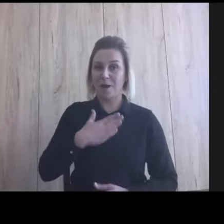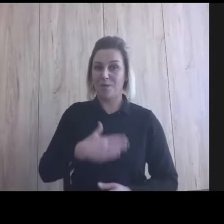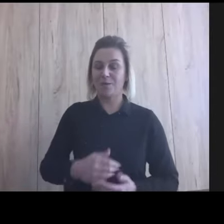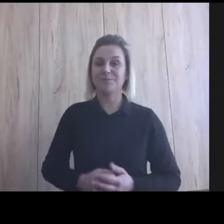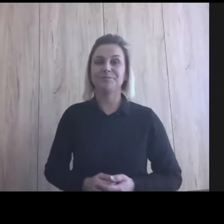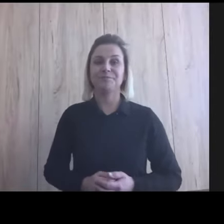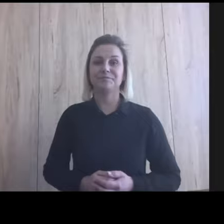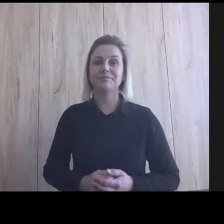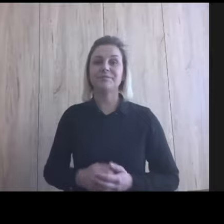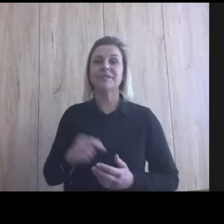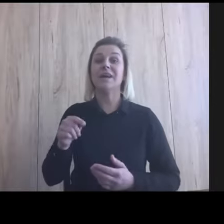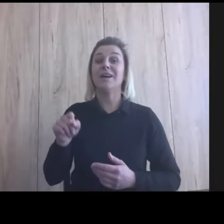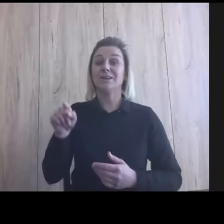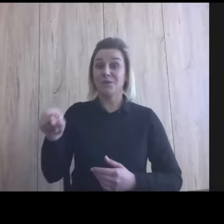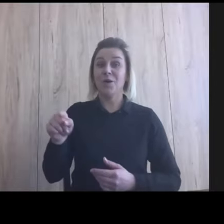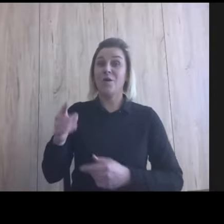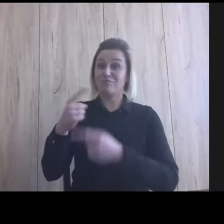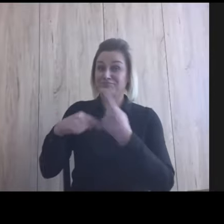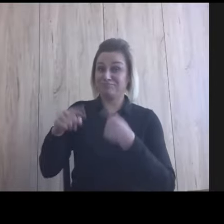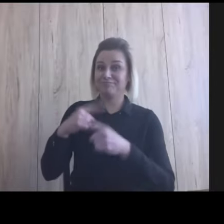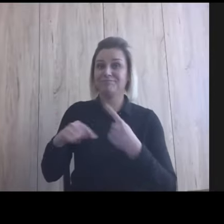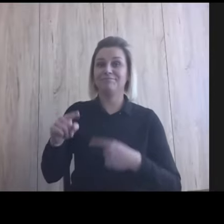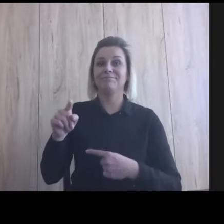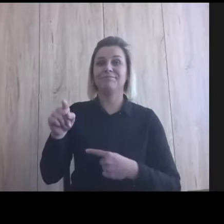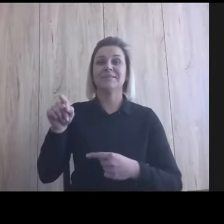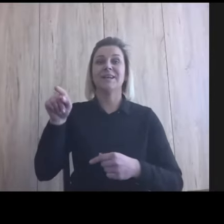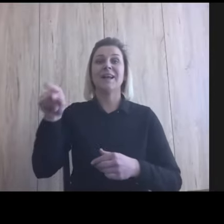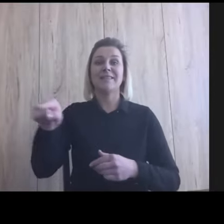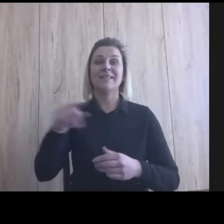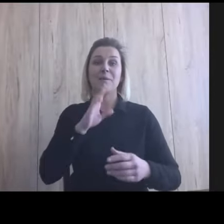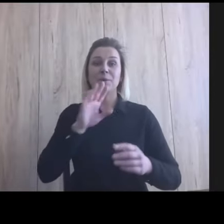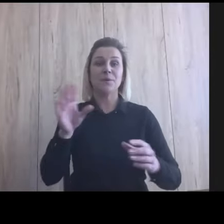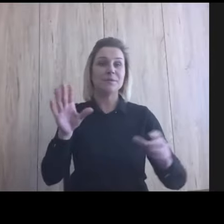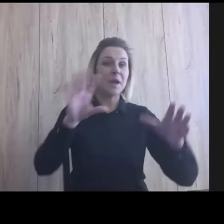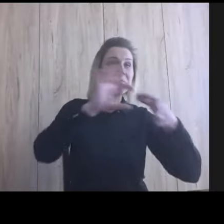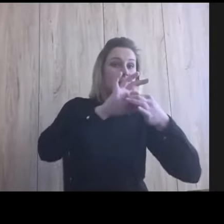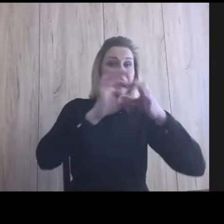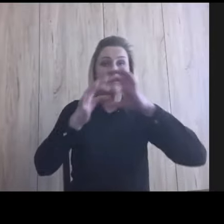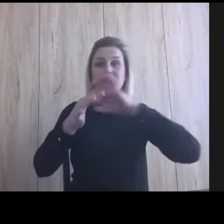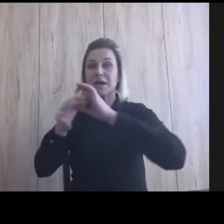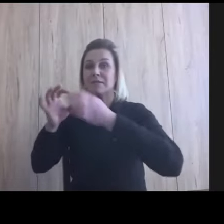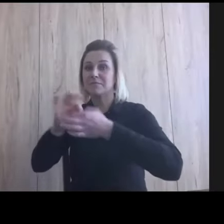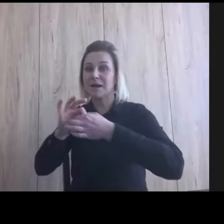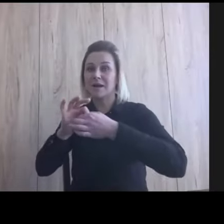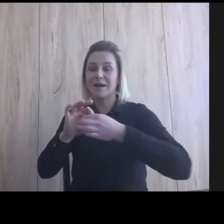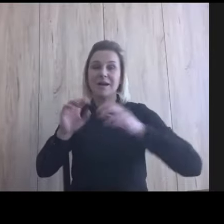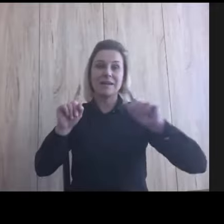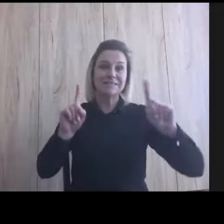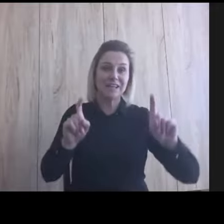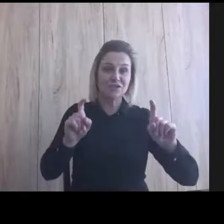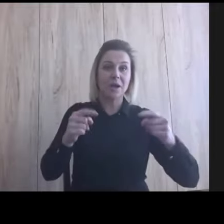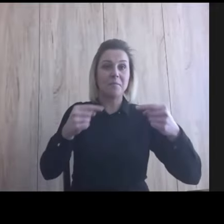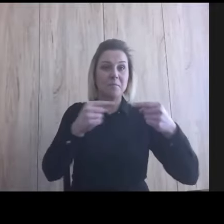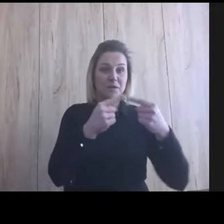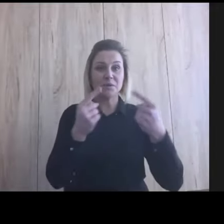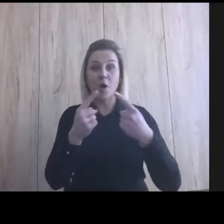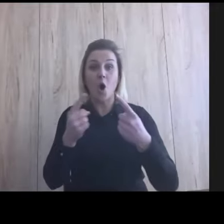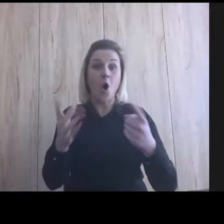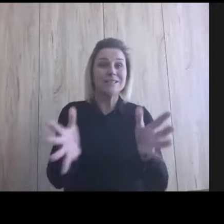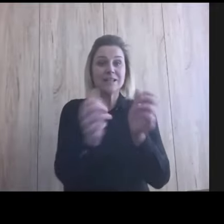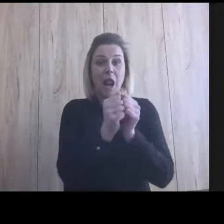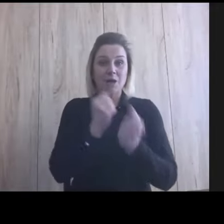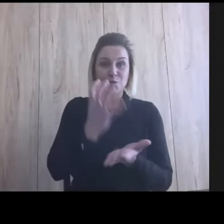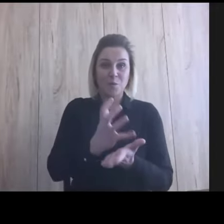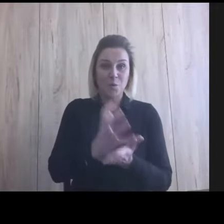to, że wiecie, że ta układanka zaczyna im się tutaj pasować. Że o, znalazłem kubek,